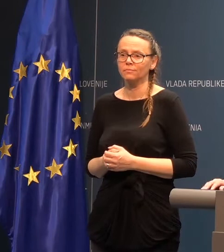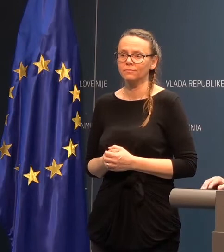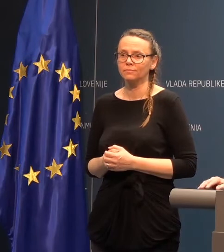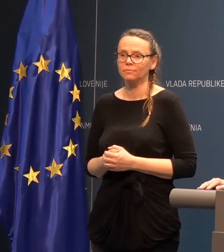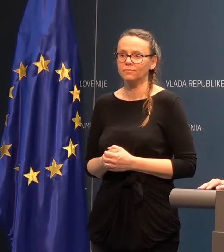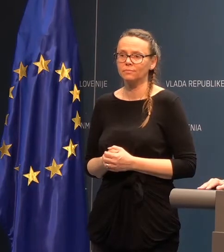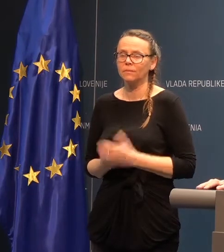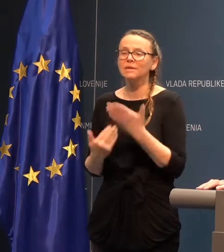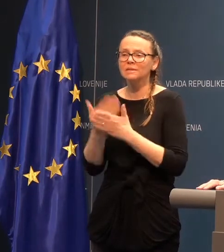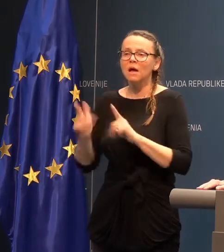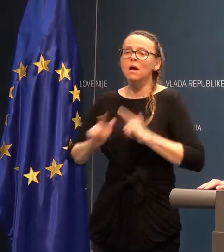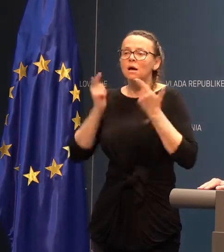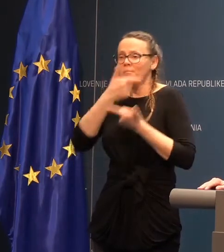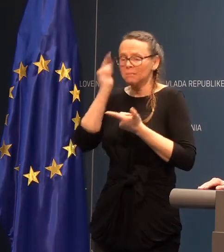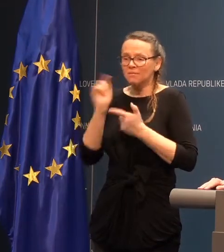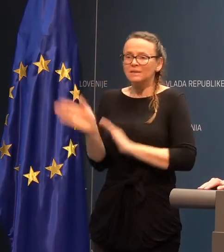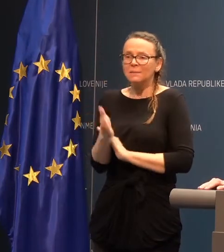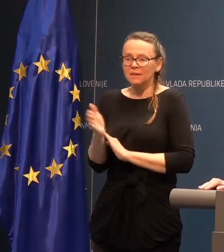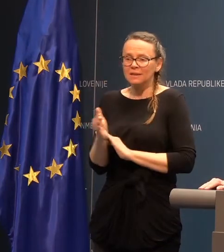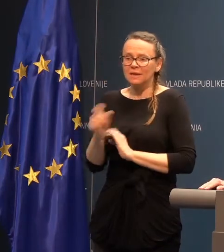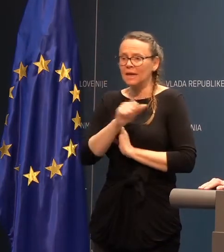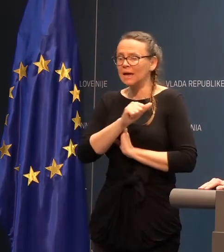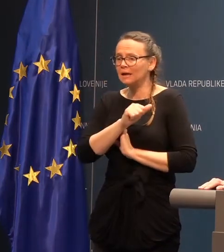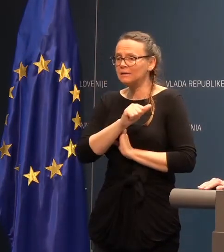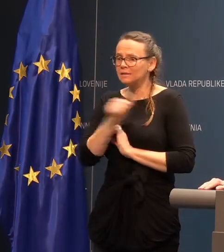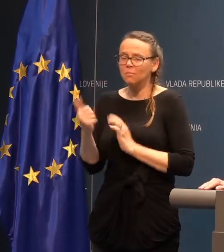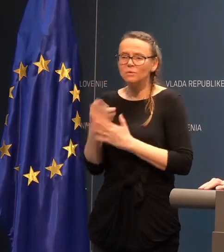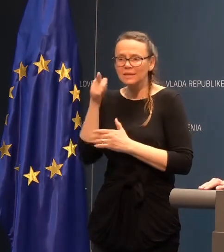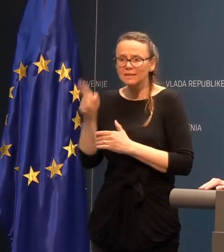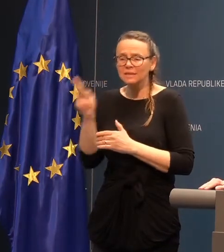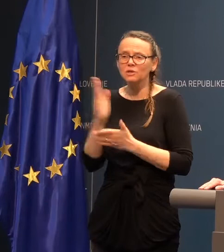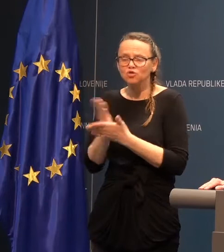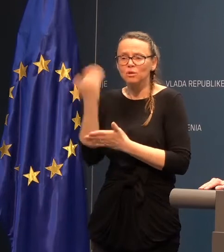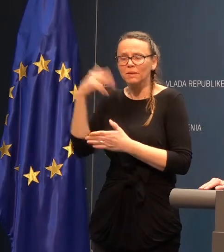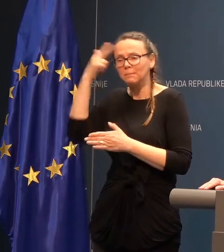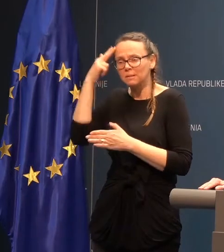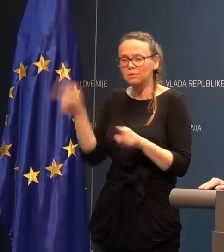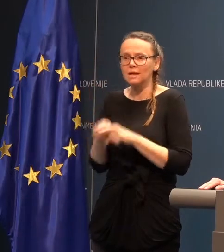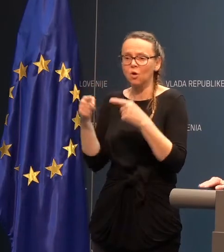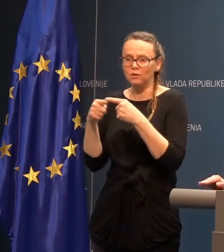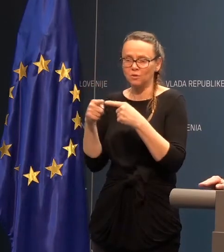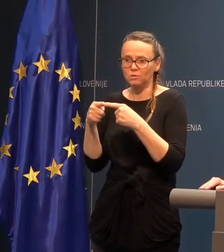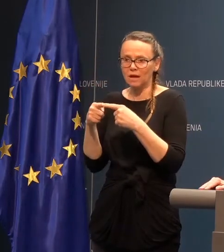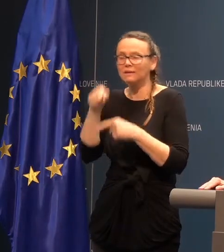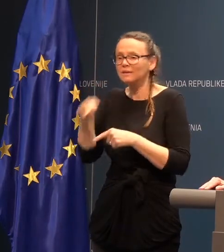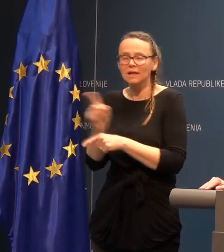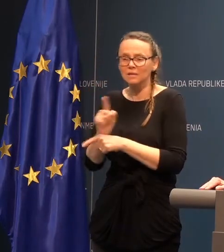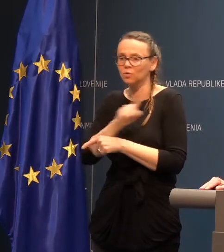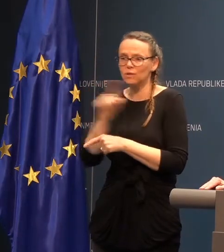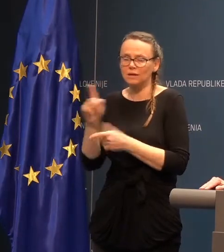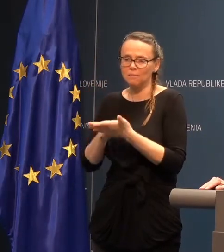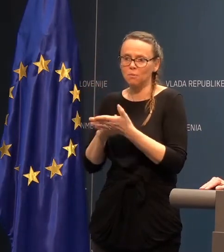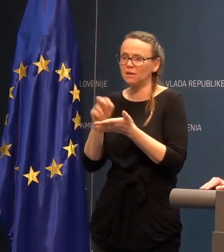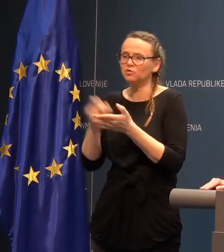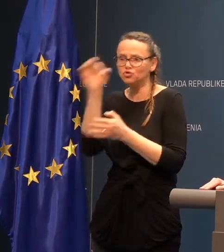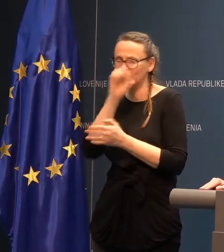Torej, za prebivalce Metlike, razen tiste, ki so bili že prepoznani kot kontakti, v trenutek to ne pomeni,